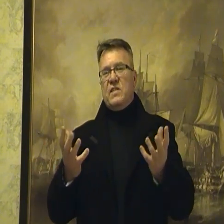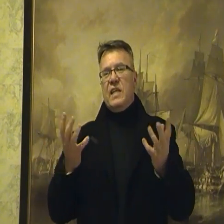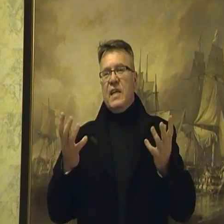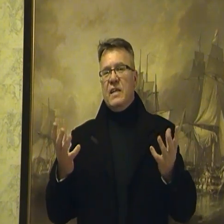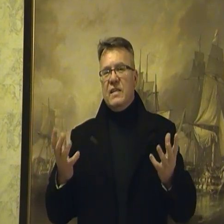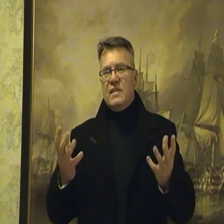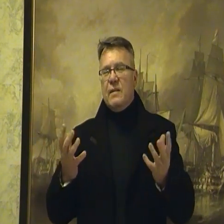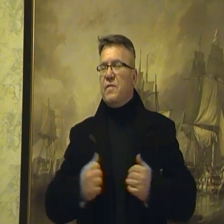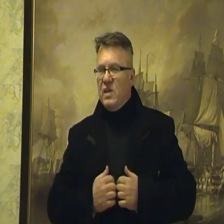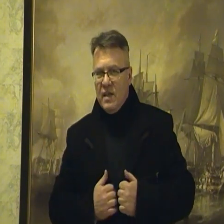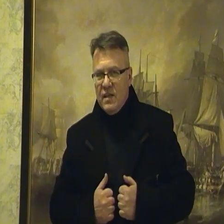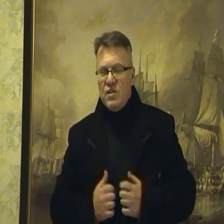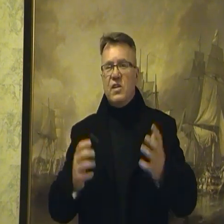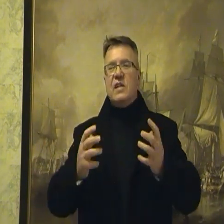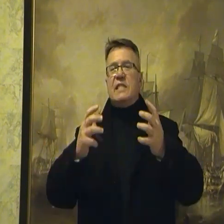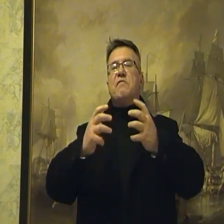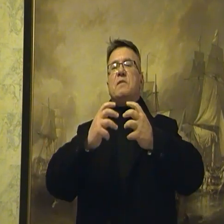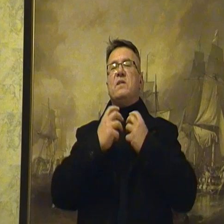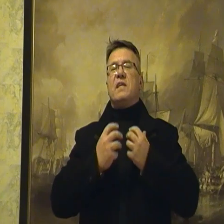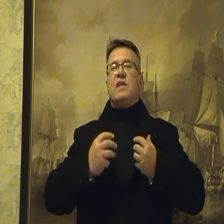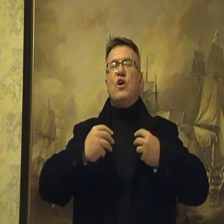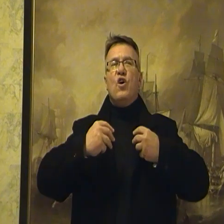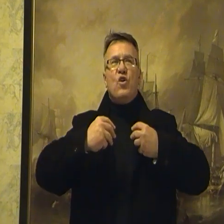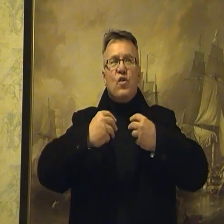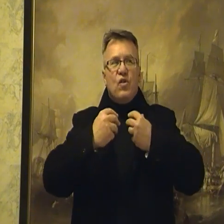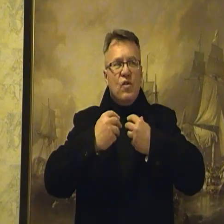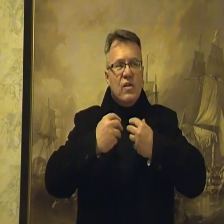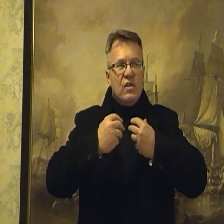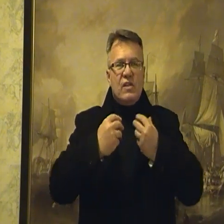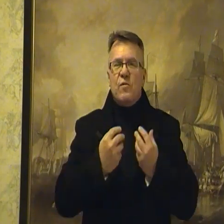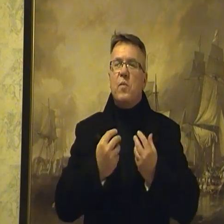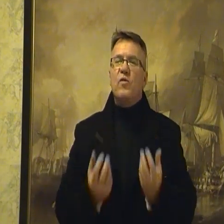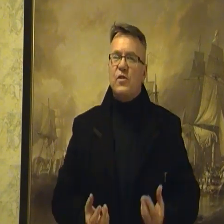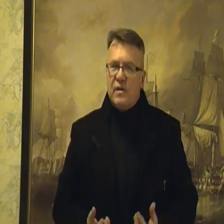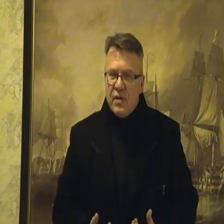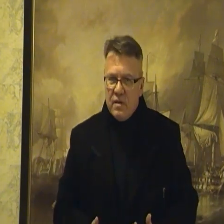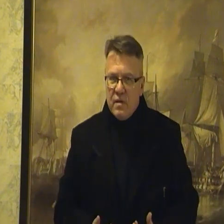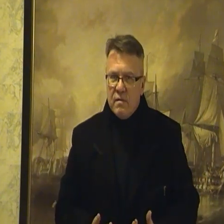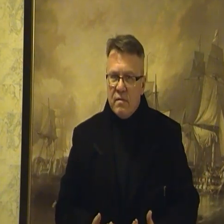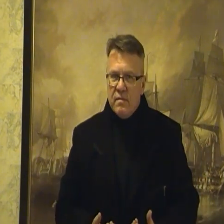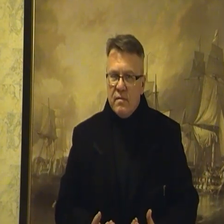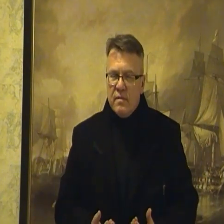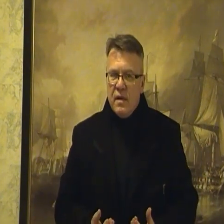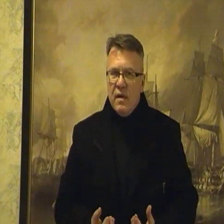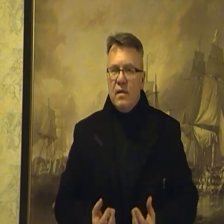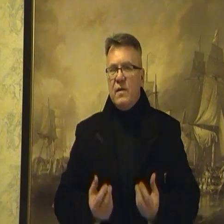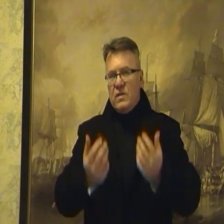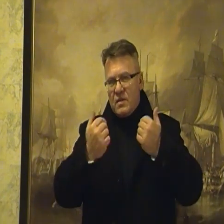powodzenie zapewnili, że ich cały spisek został pobłogosławiony. A więc